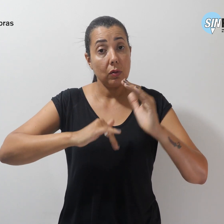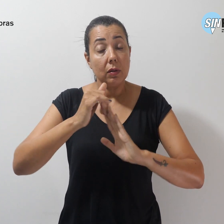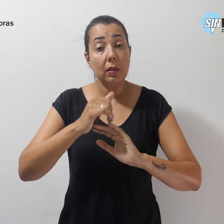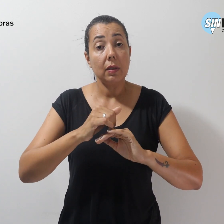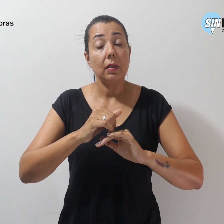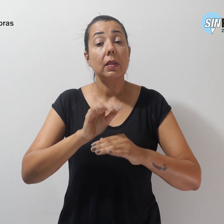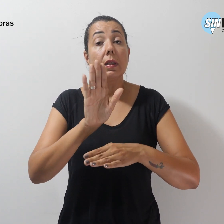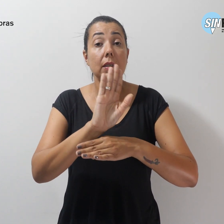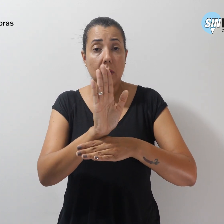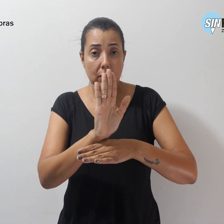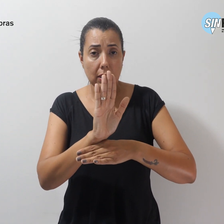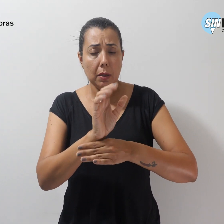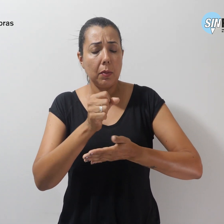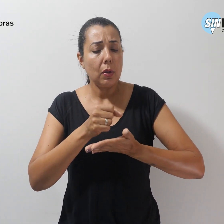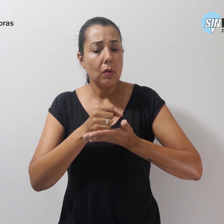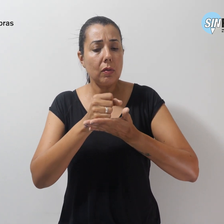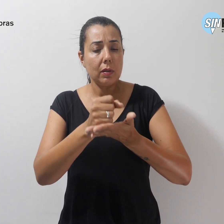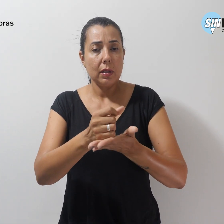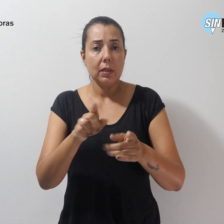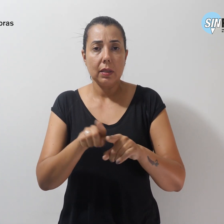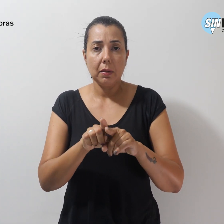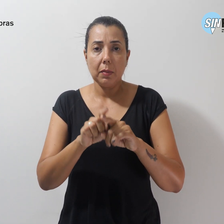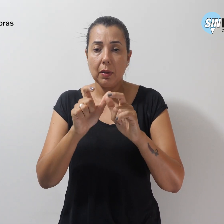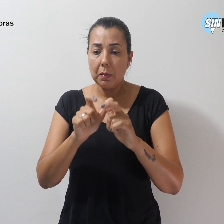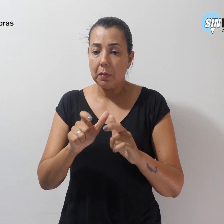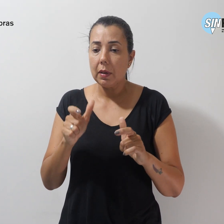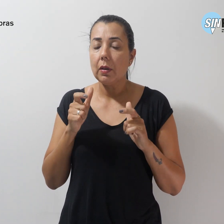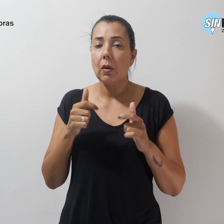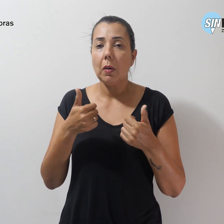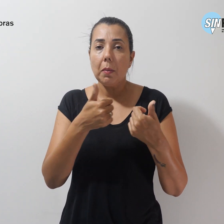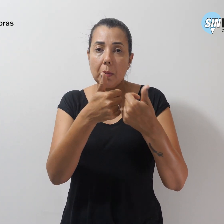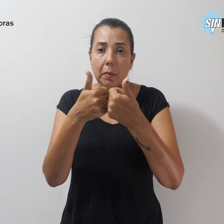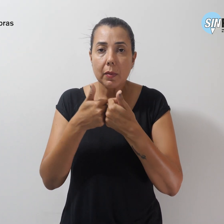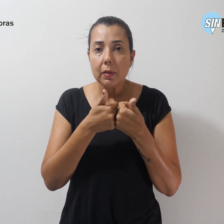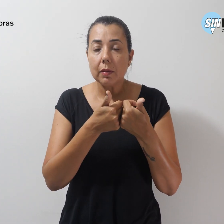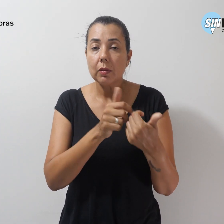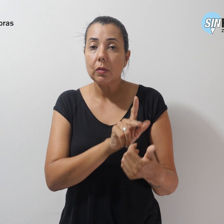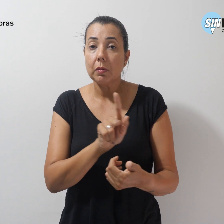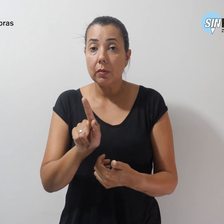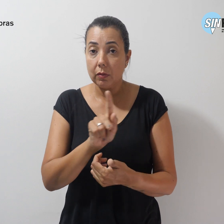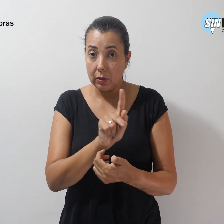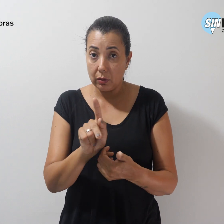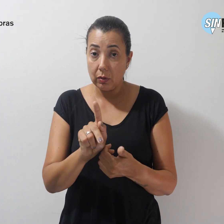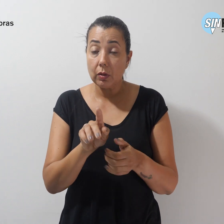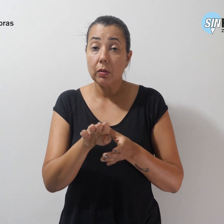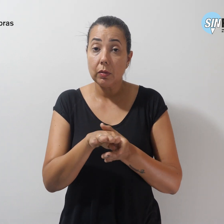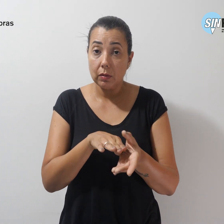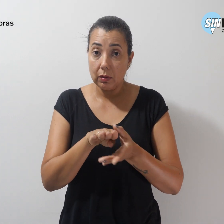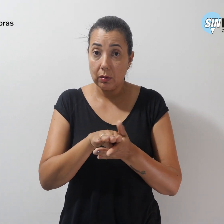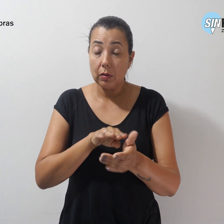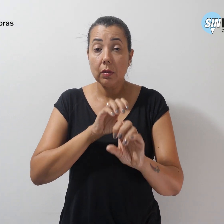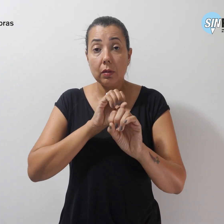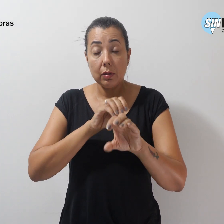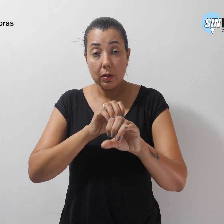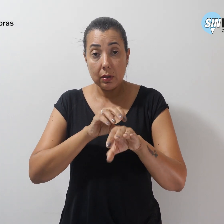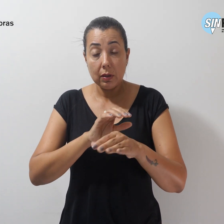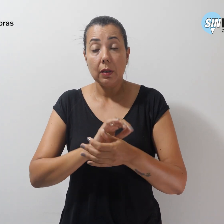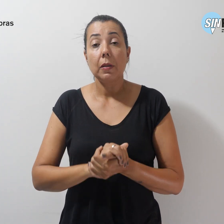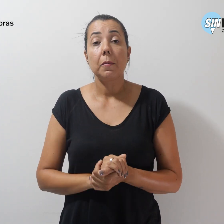e proporciona uma maior aproximação dos professores e orientadores educacionais dessa